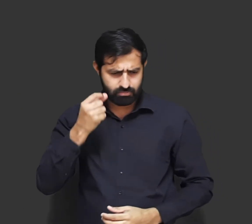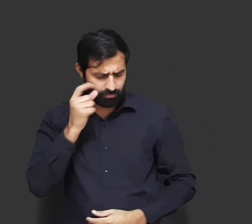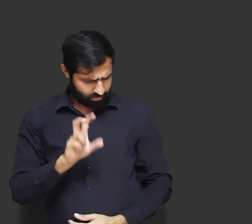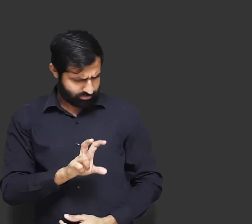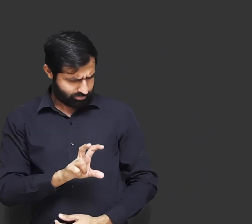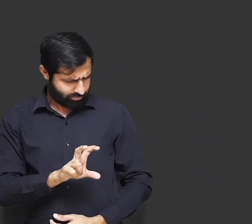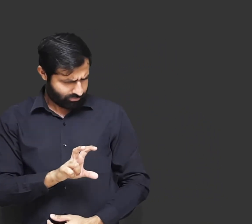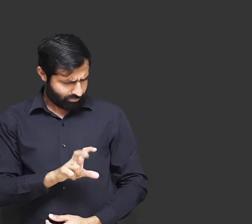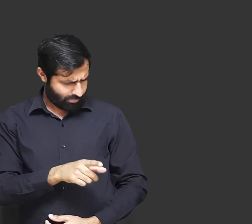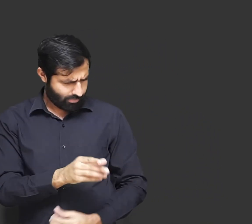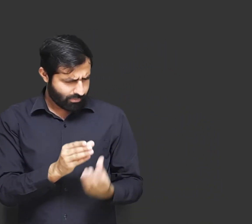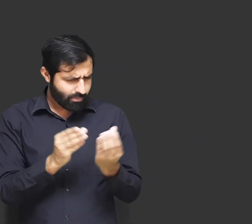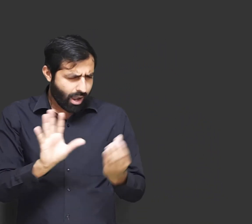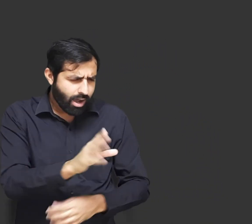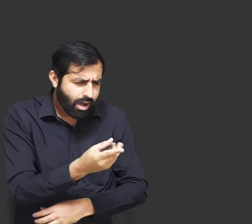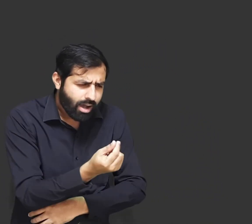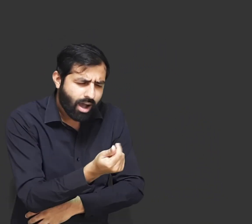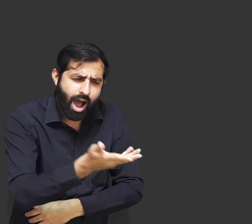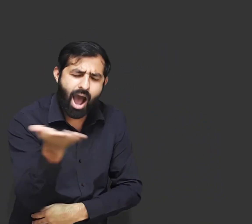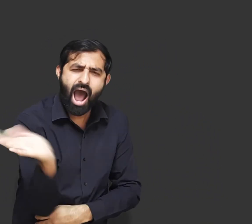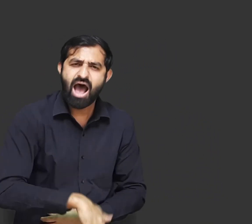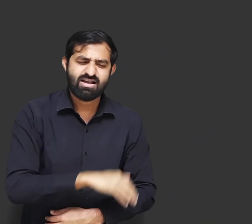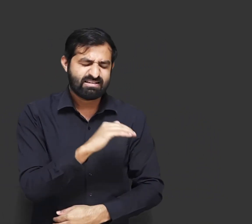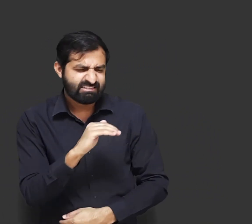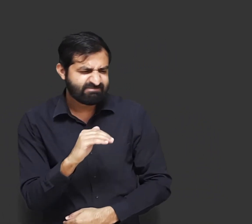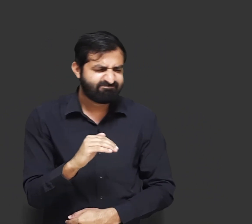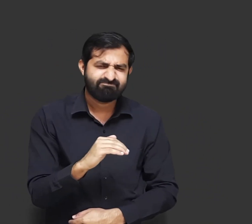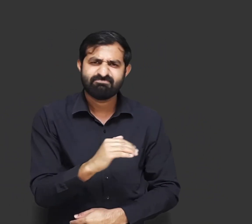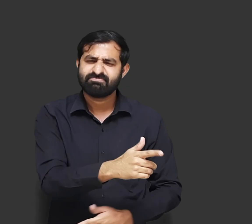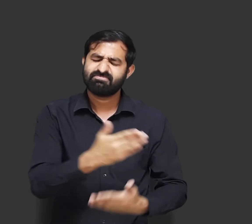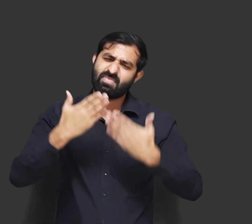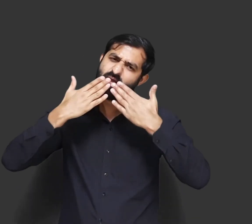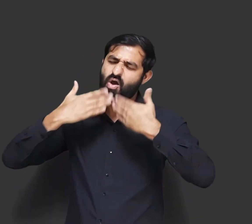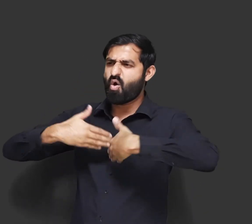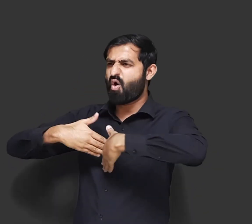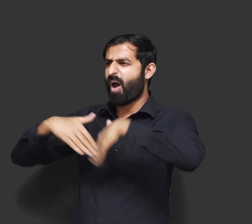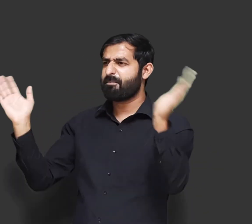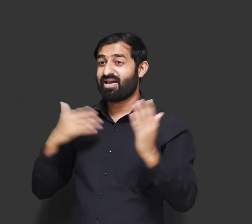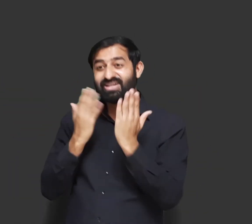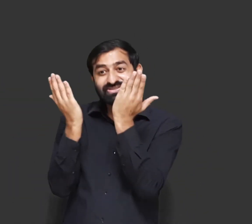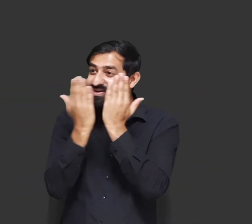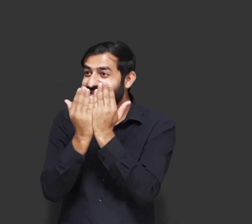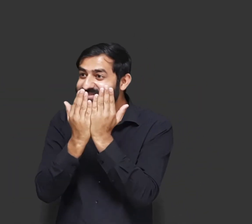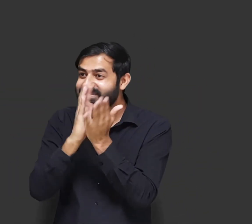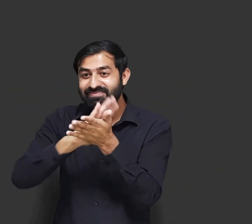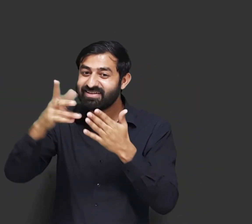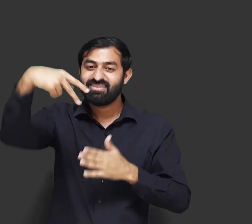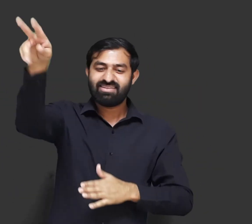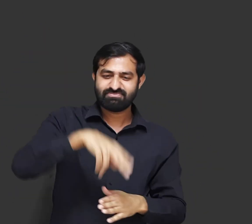देखिए ये मैं खरीद लाया उसे देख पिता हैरान हो गए उन्होंने कहा तुम्हारे पास पैसे कहां से आए फिर बेटे ने पिता को बताया कि